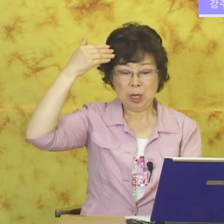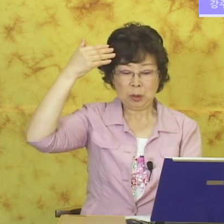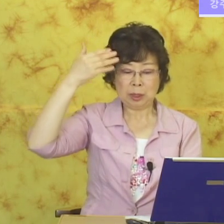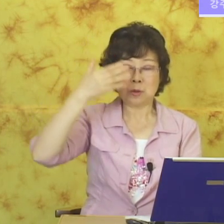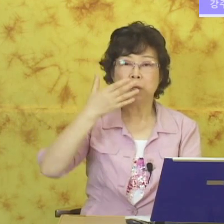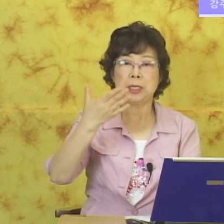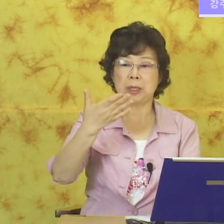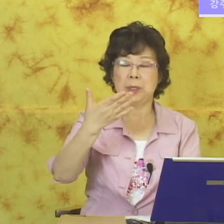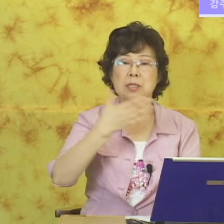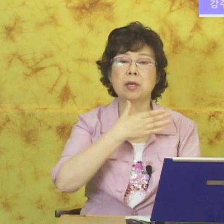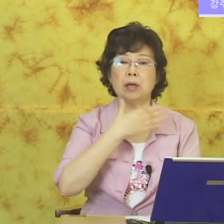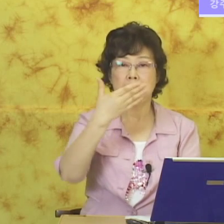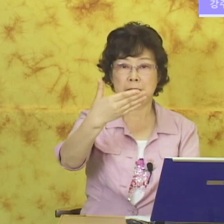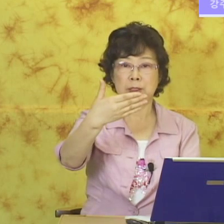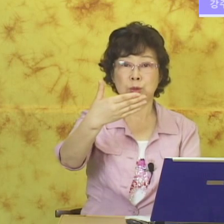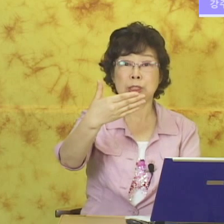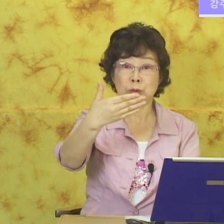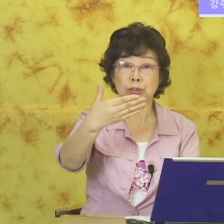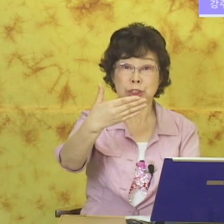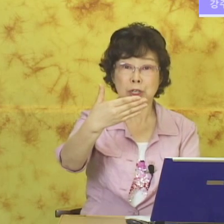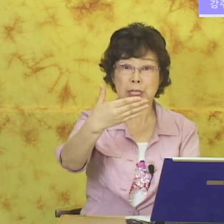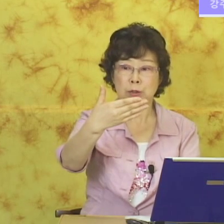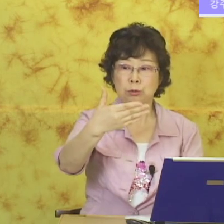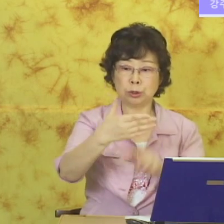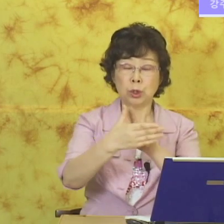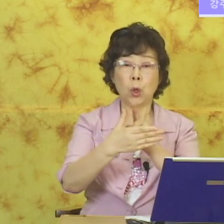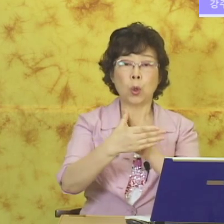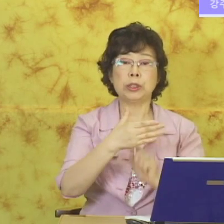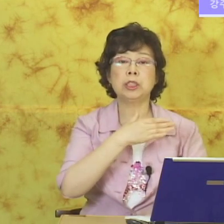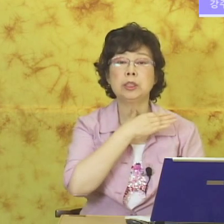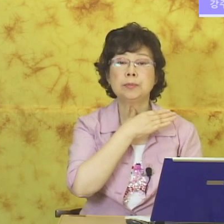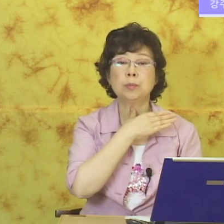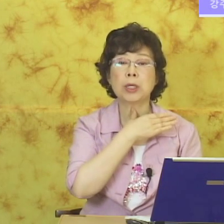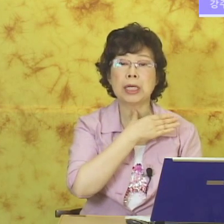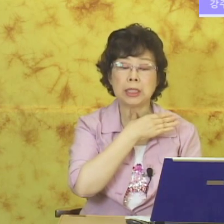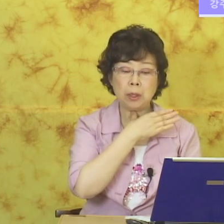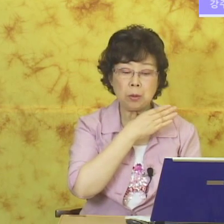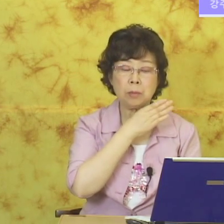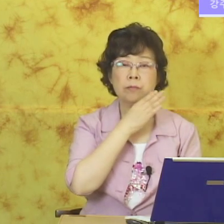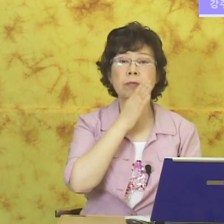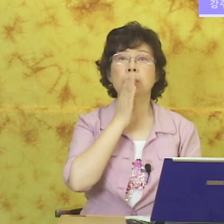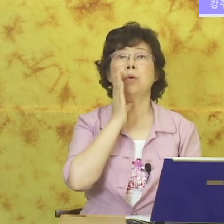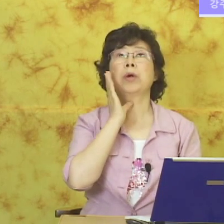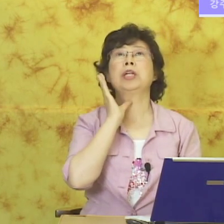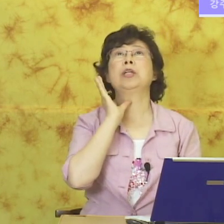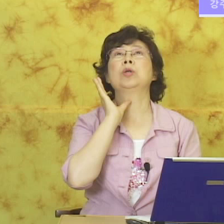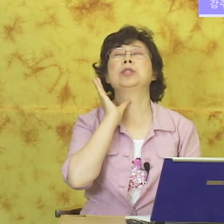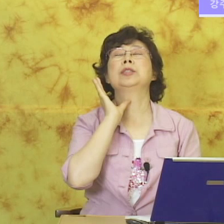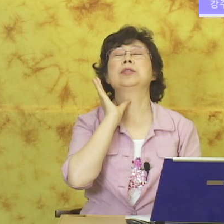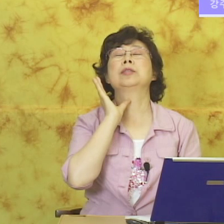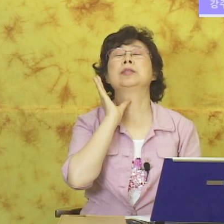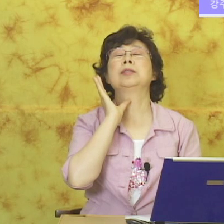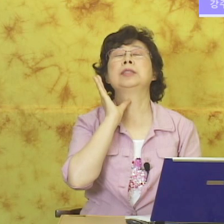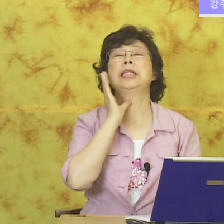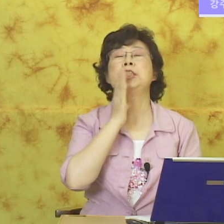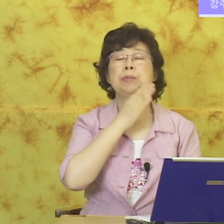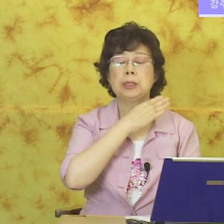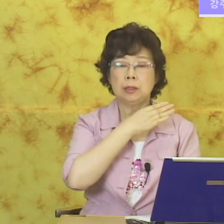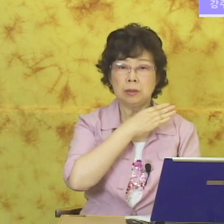그 다음 손을 이렇게 펴서. 숫자 9죠. 9. 5지를 목에다가 대고 고개를 뒤로 제치면서.